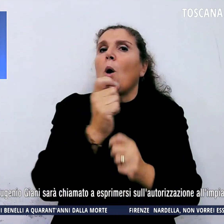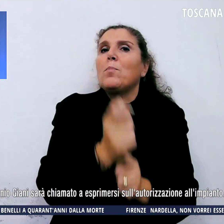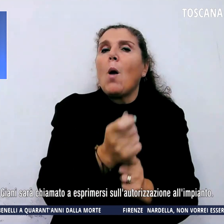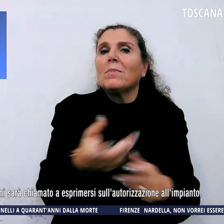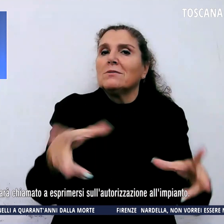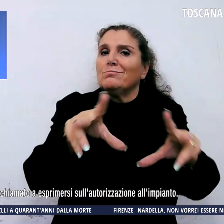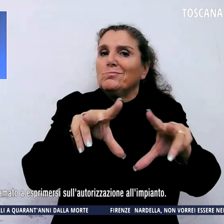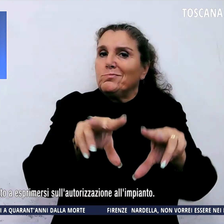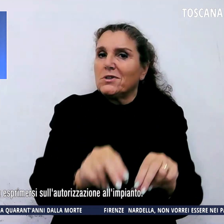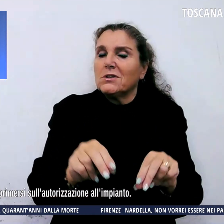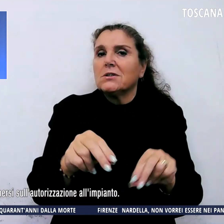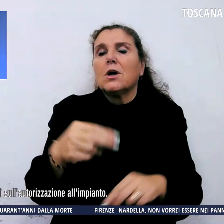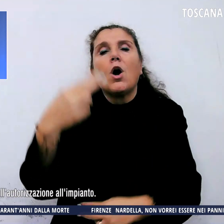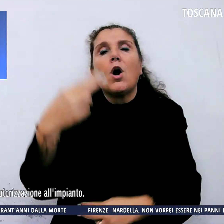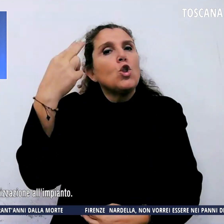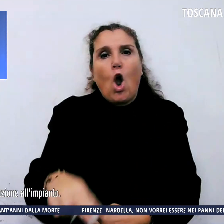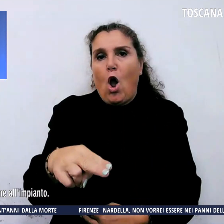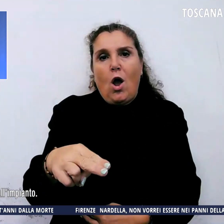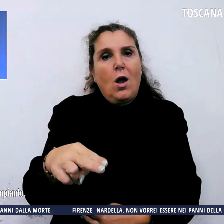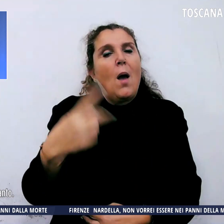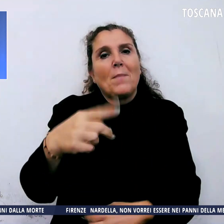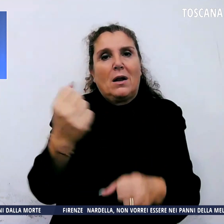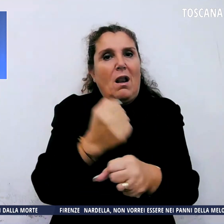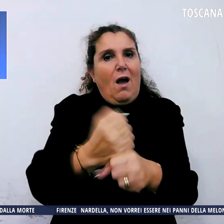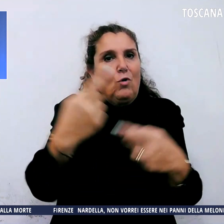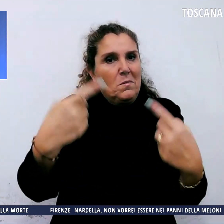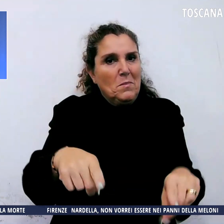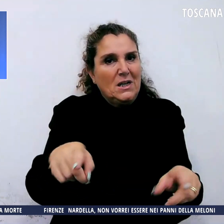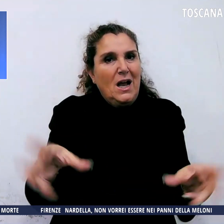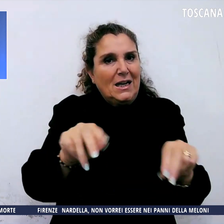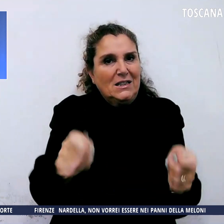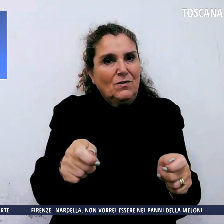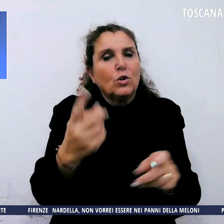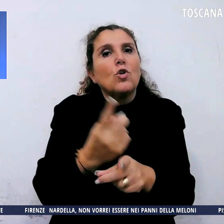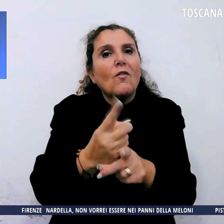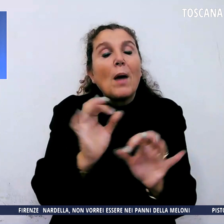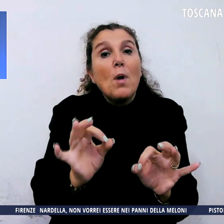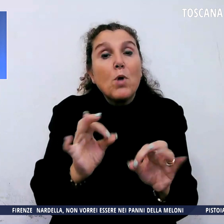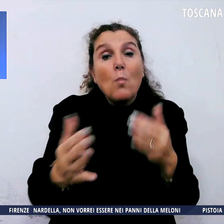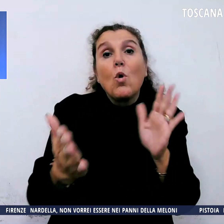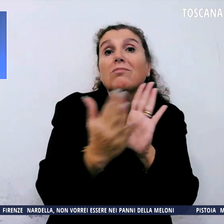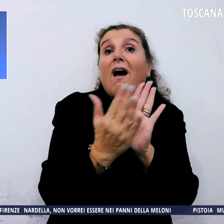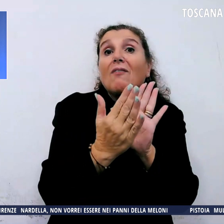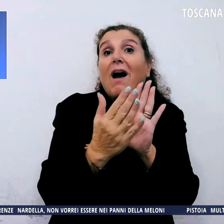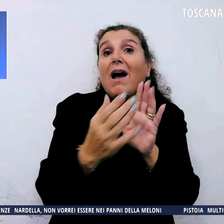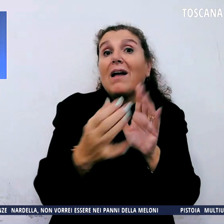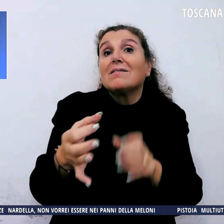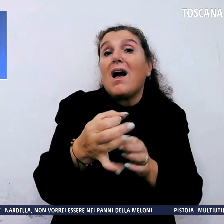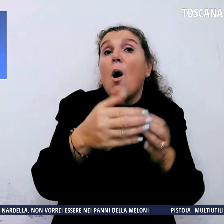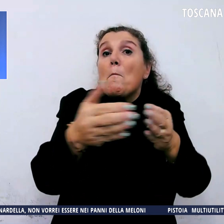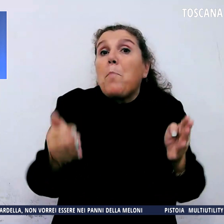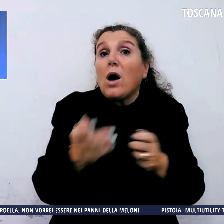suo no all'opera che dovrebbe nascere proprio davanti alla cittadina, al porto cittadino.